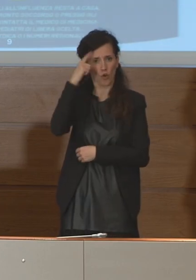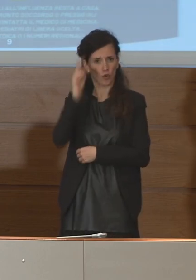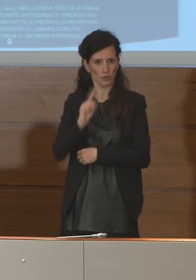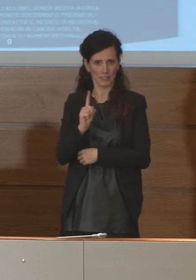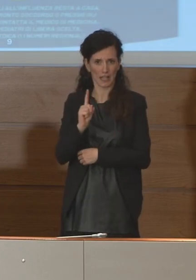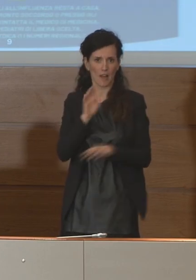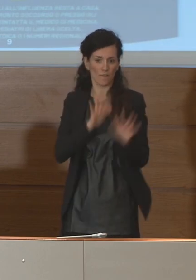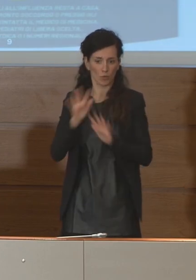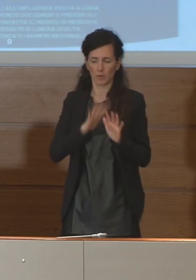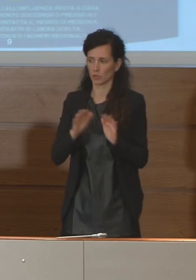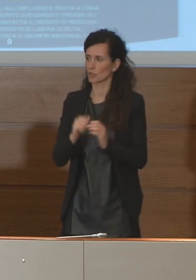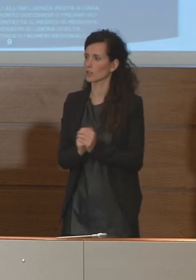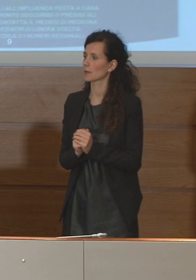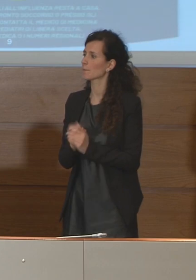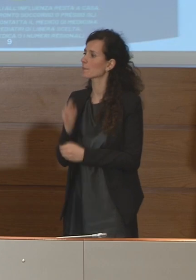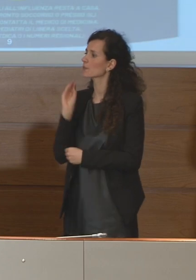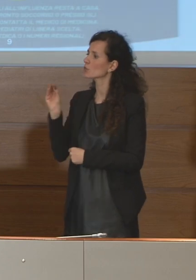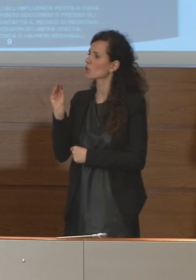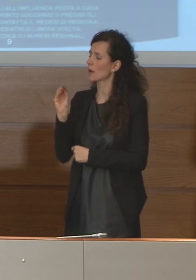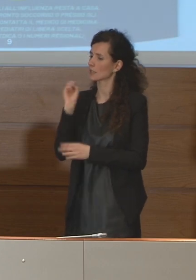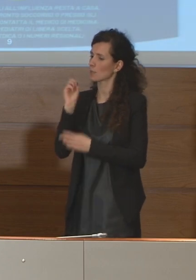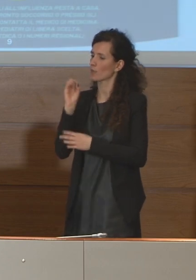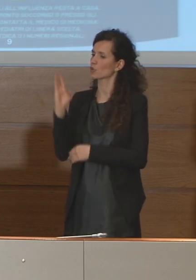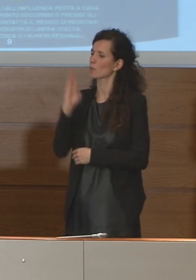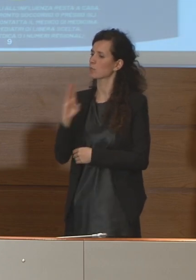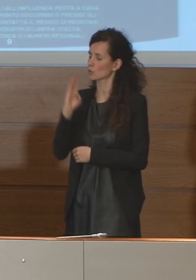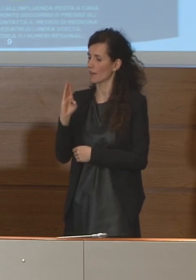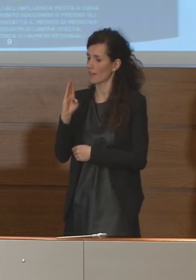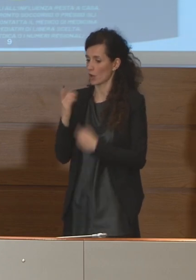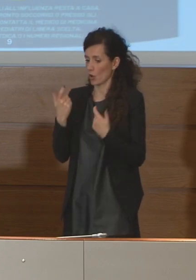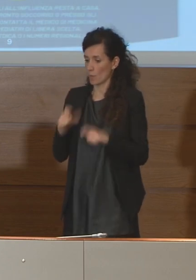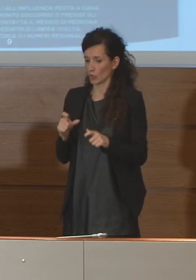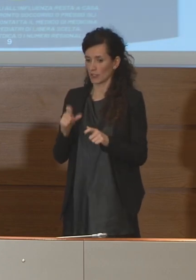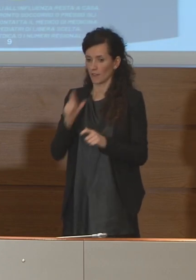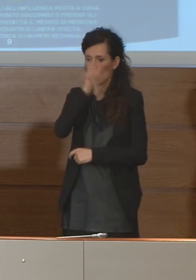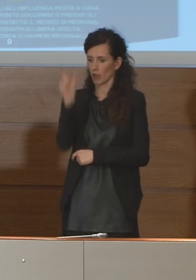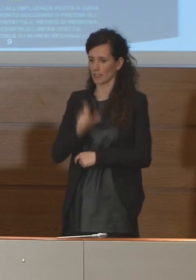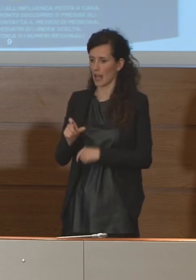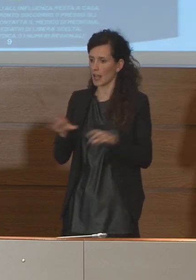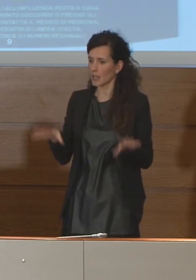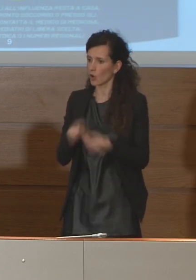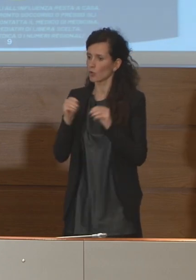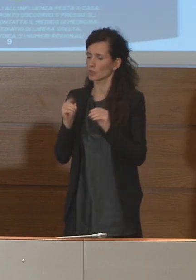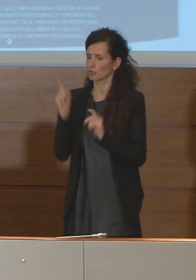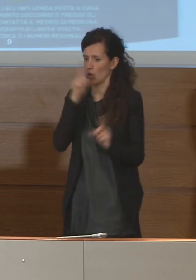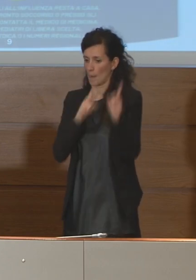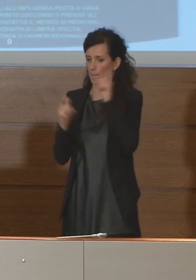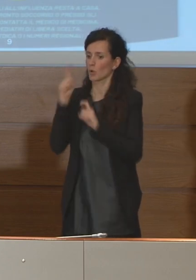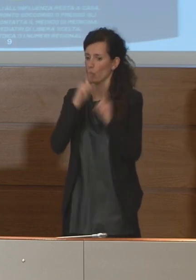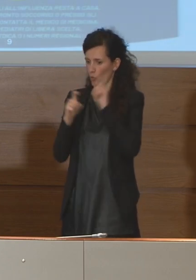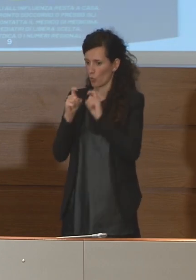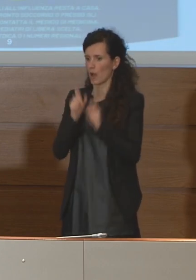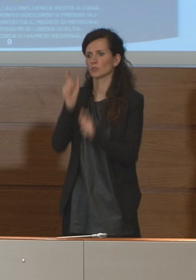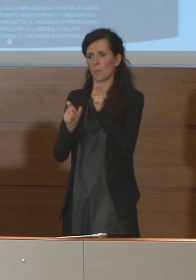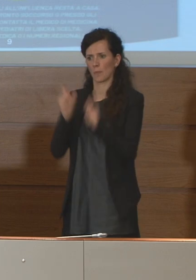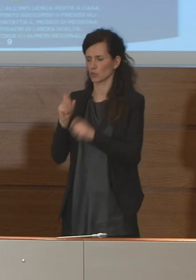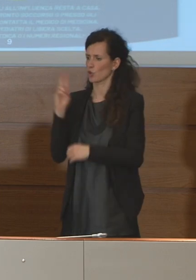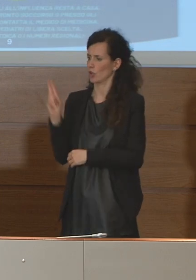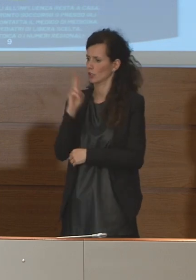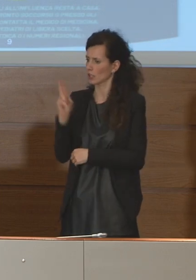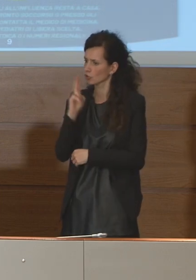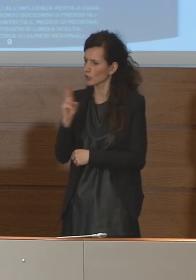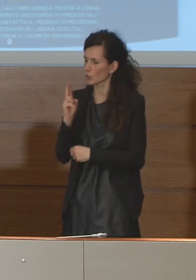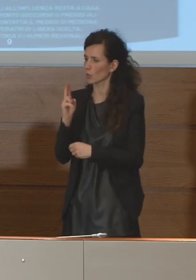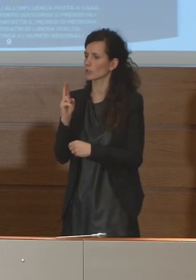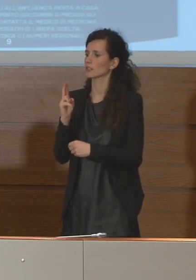domanda per Brusaferro, visto che la preoccupazione nel Paese è, oltre ovviamente che per i deceduti, anche per il numero